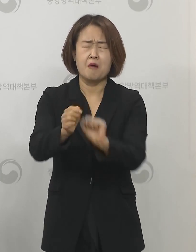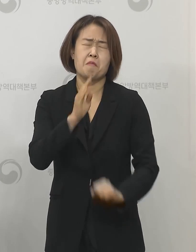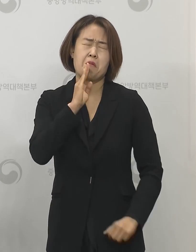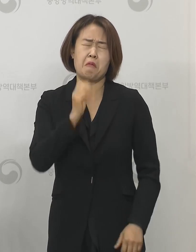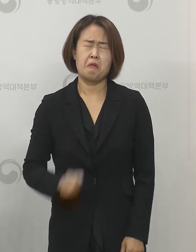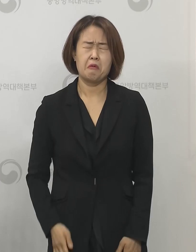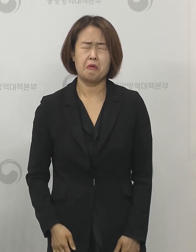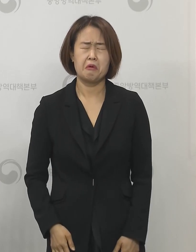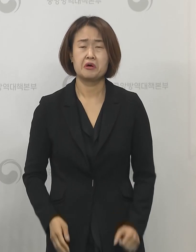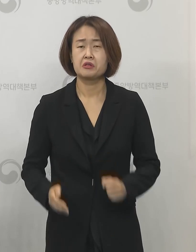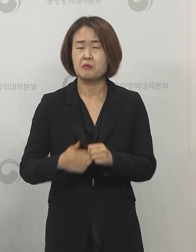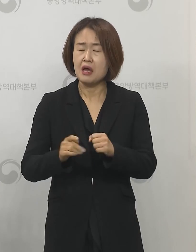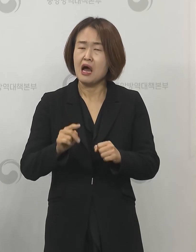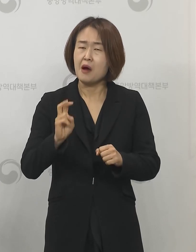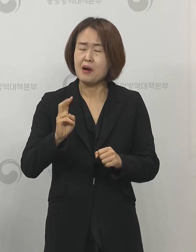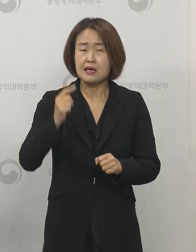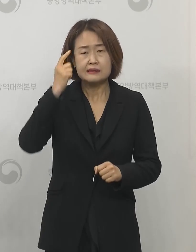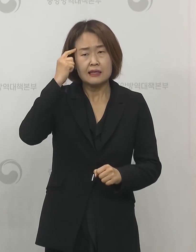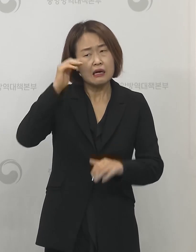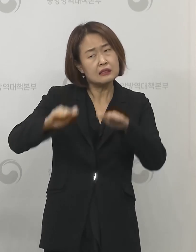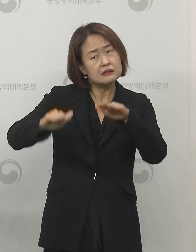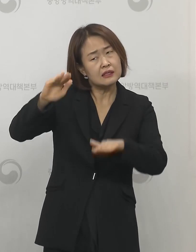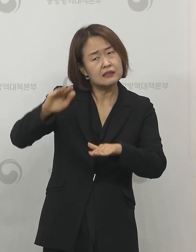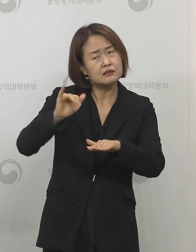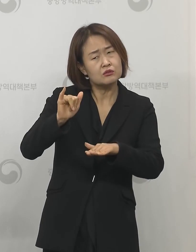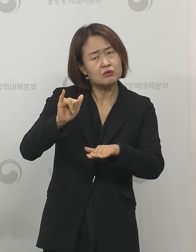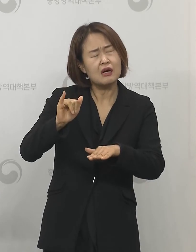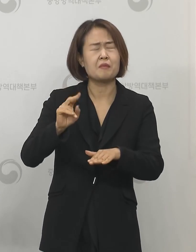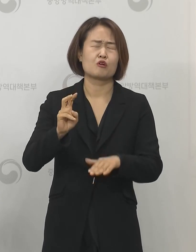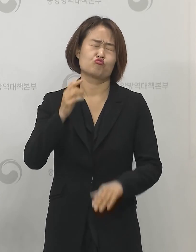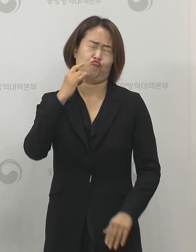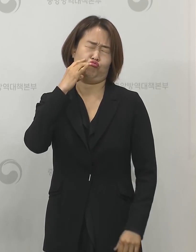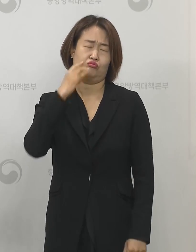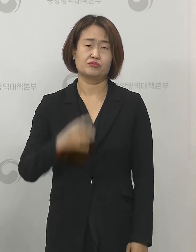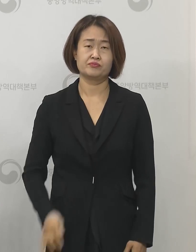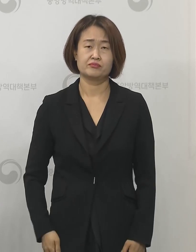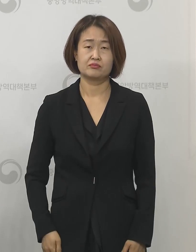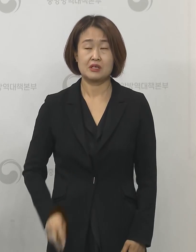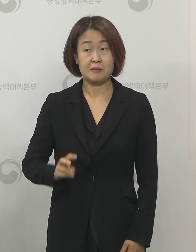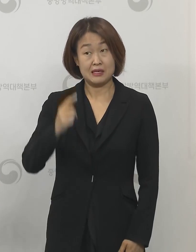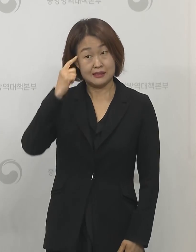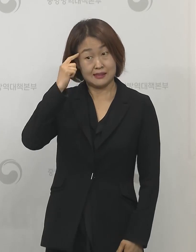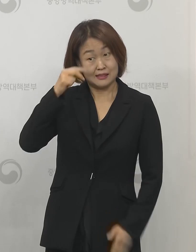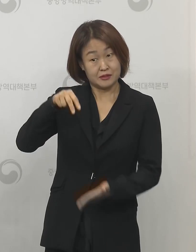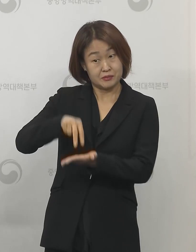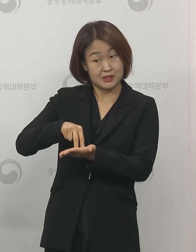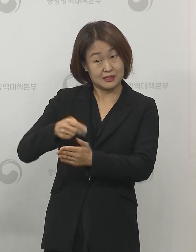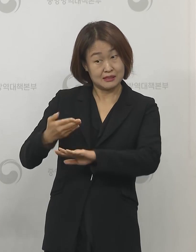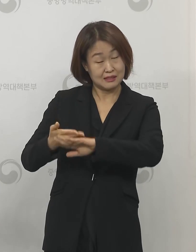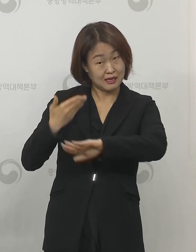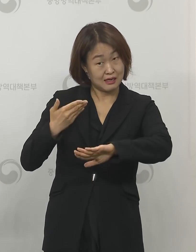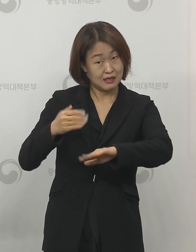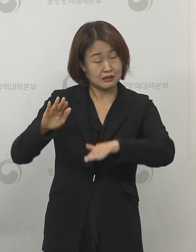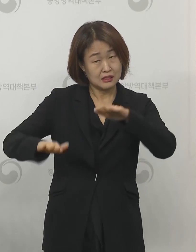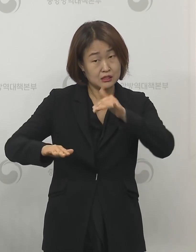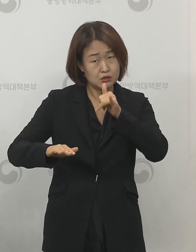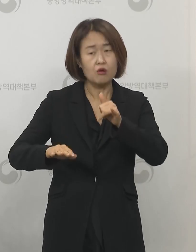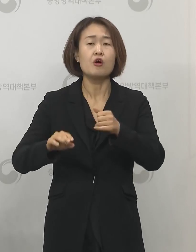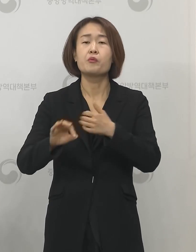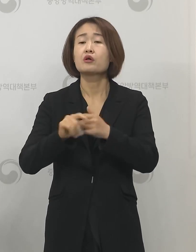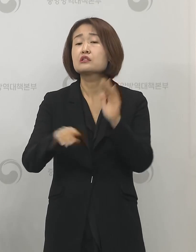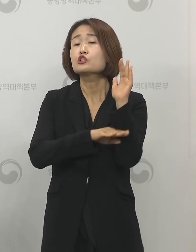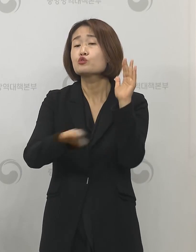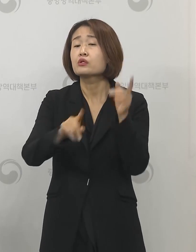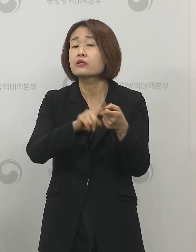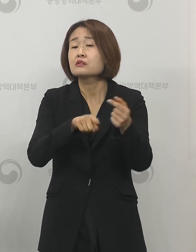다소 시각차가 있는 게 아닌지 궁금하다 하면서 시각차가 있는 게 아니라면 이 기준의 의미에 대해서